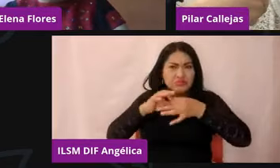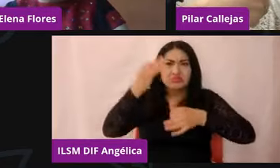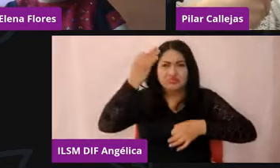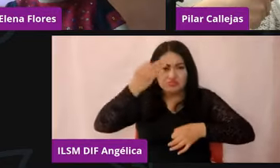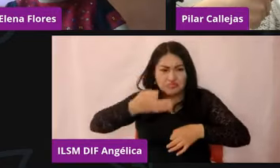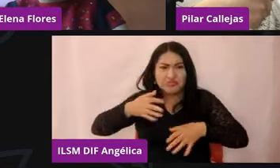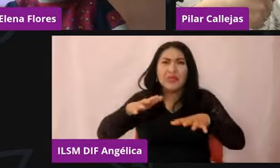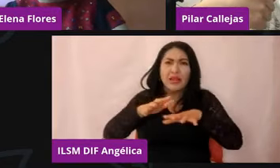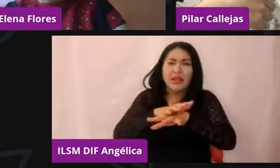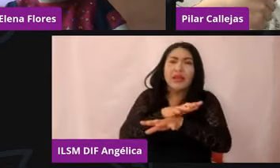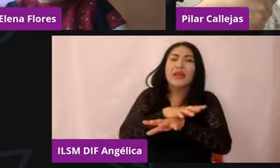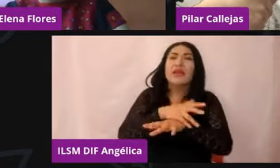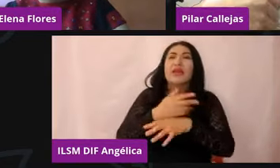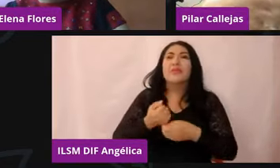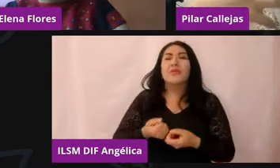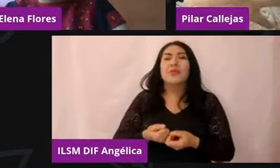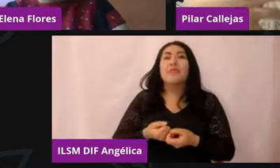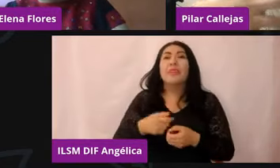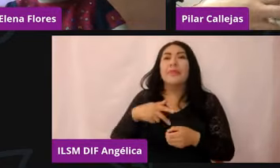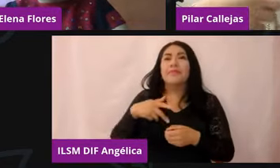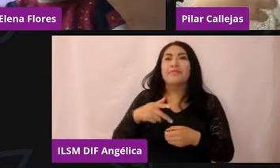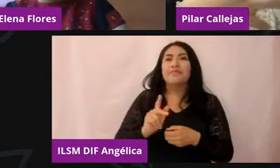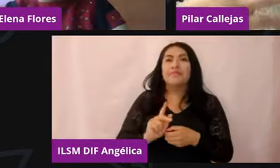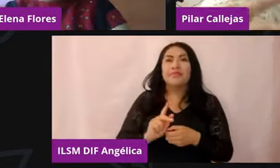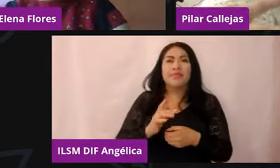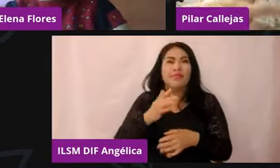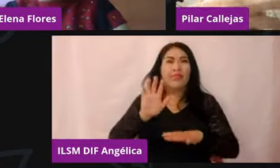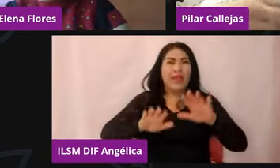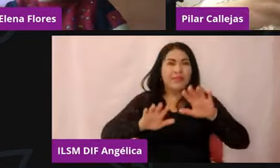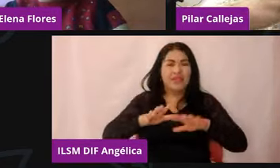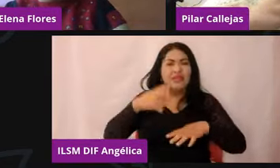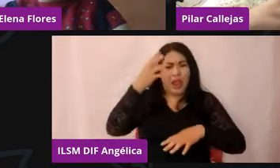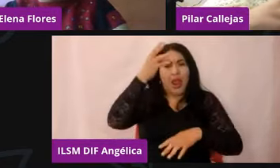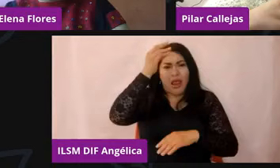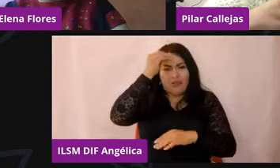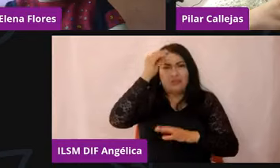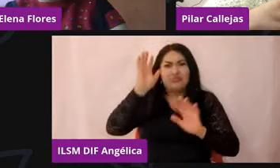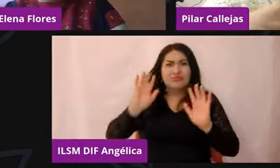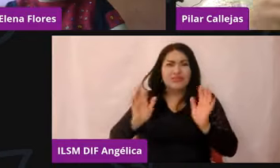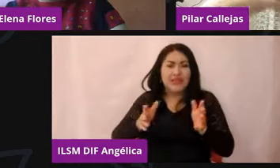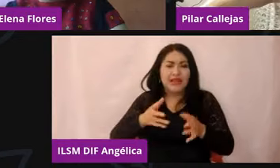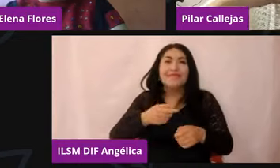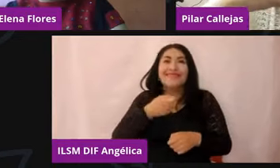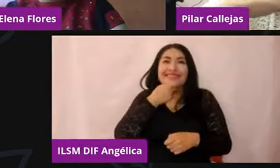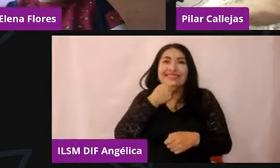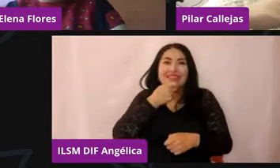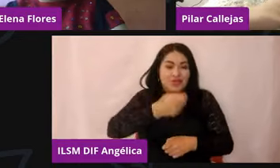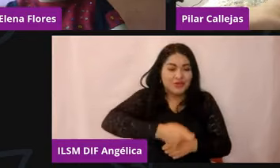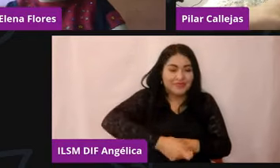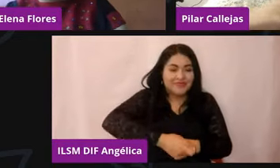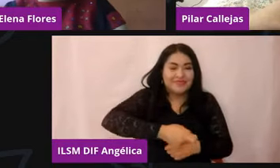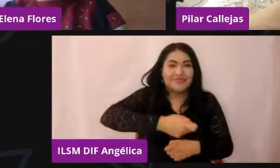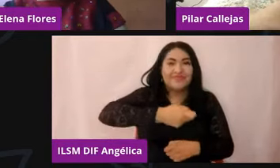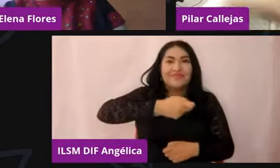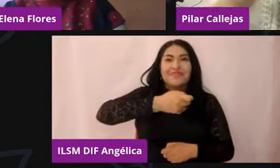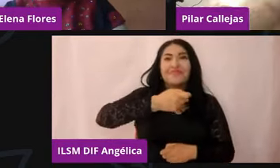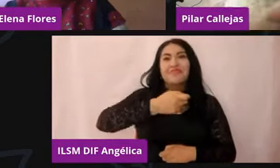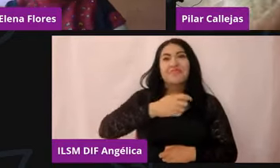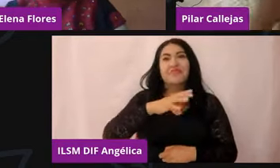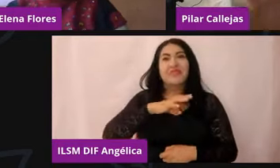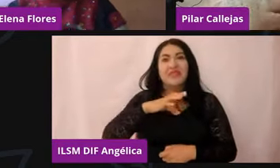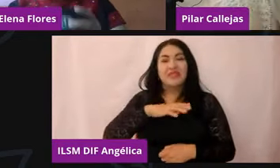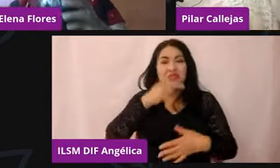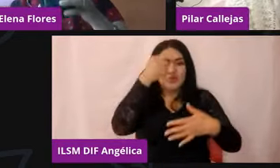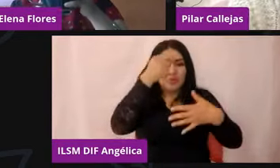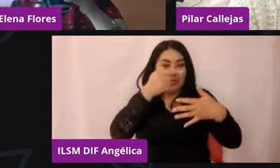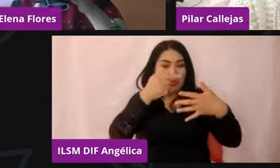ella como impregnada, como aprendida desde que estamos pequeños. Dependiendo de muchos factores, de